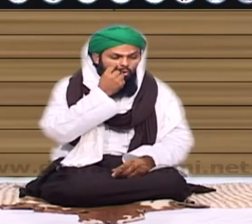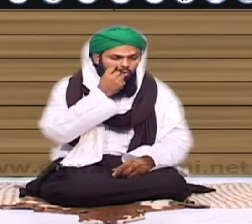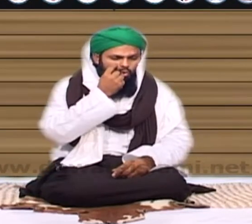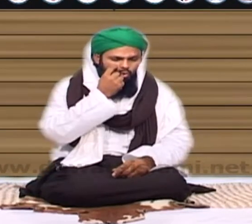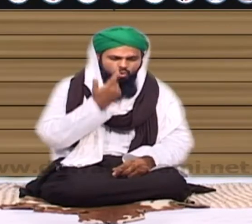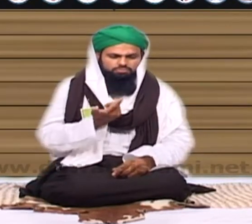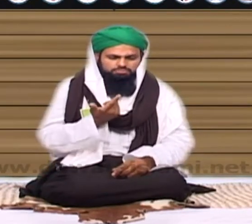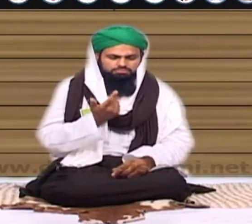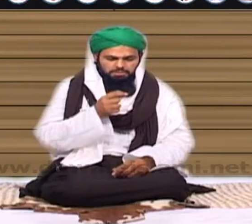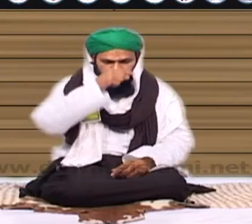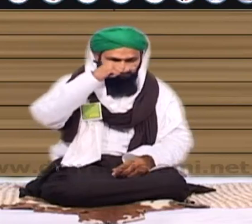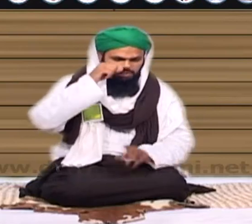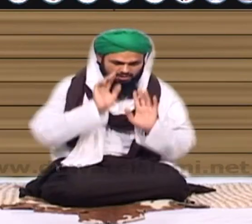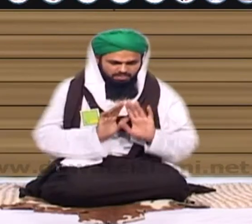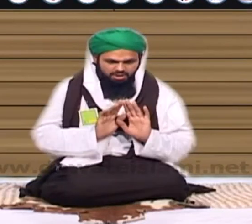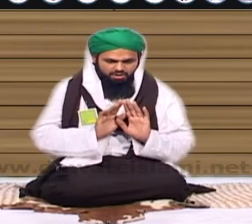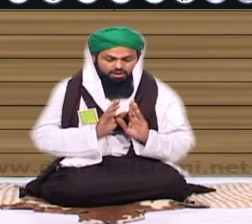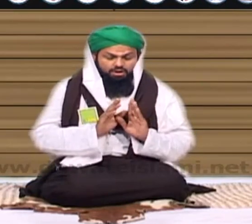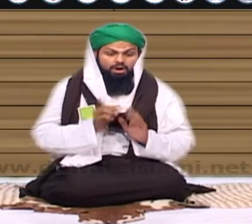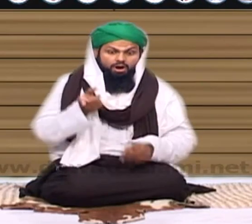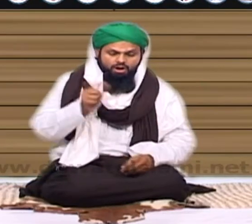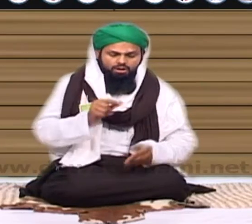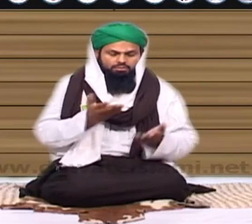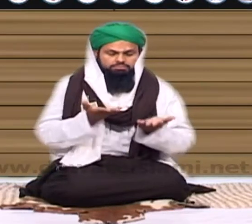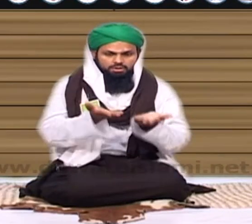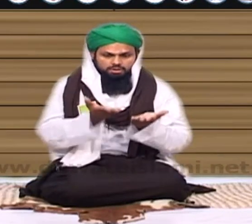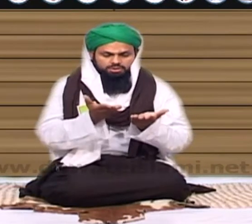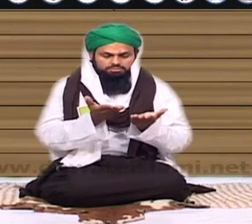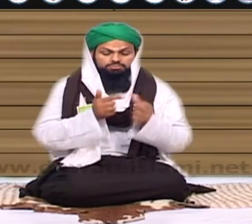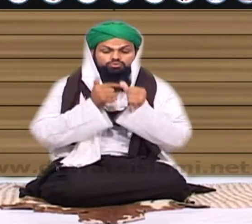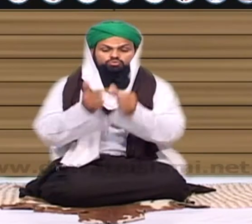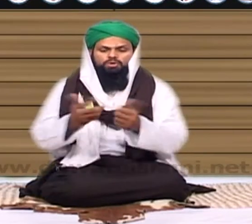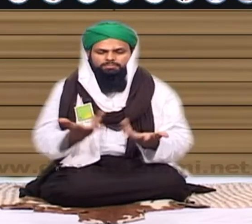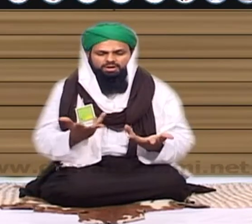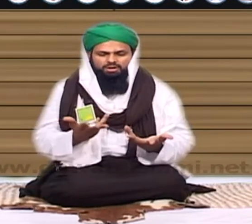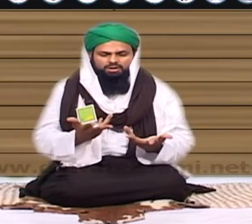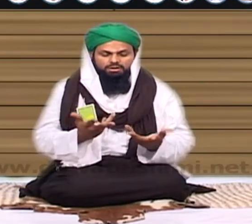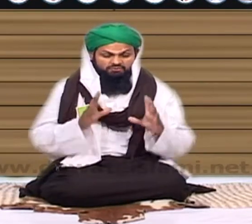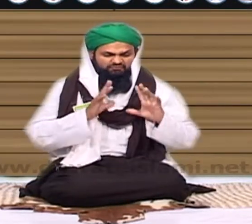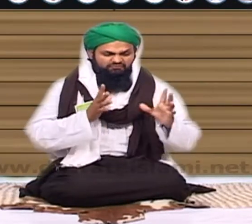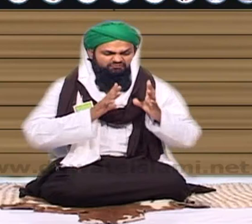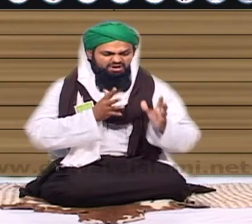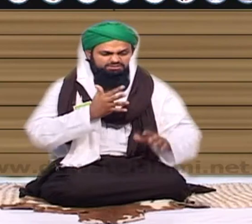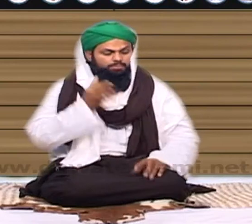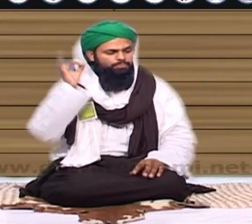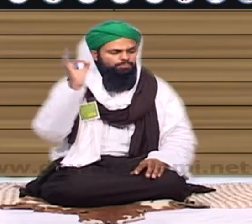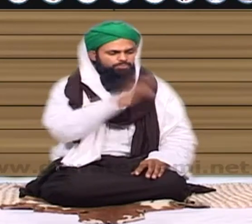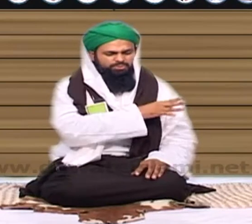شرماتیوں پر پہنتے ہوئے کل پھاسنا جائیں تو کیون ہم انگریزی فیشن کو تین طلاق دے کر پیارے